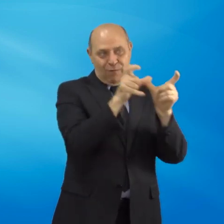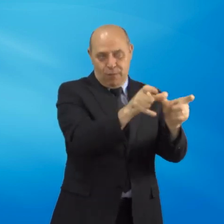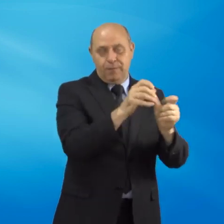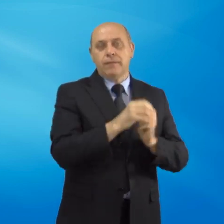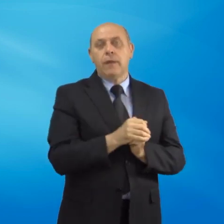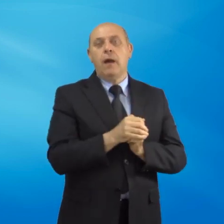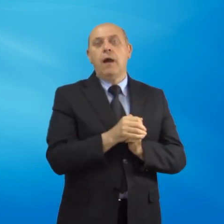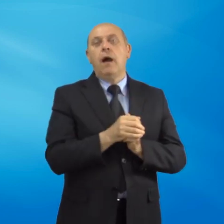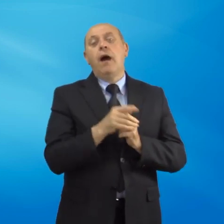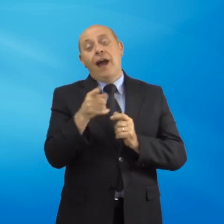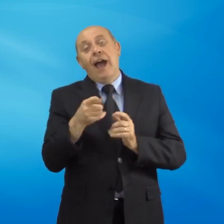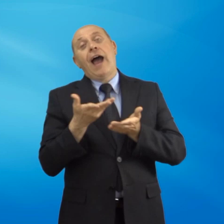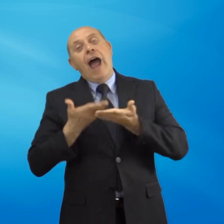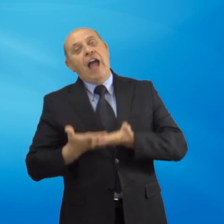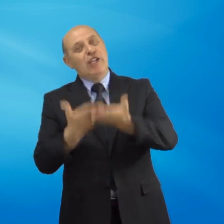agevolazioni pensionistiche.